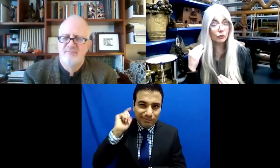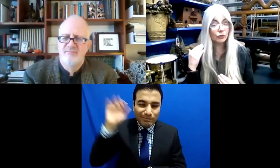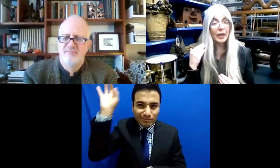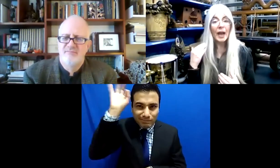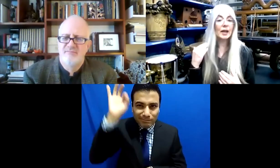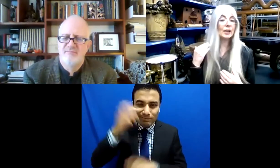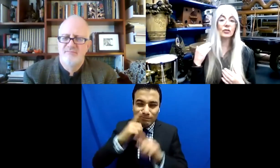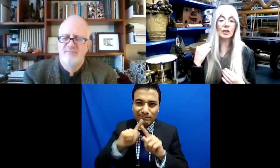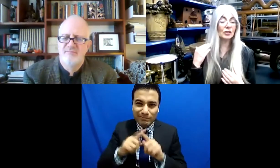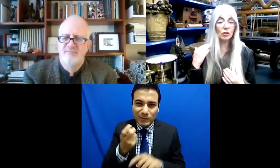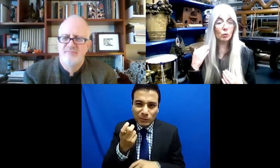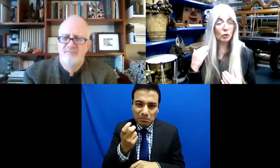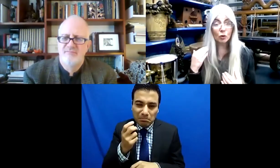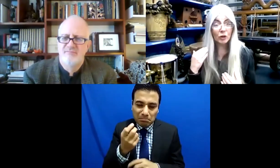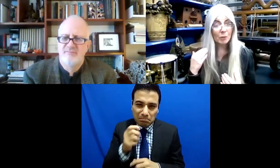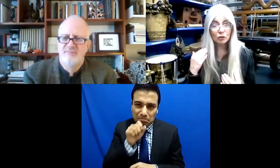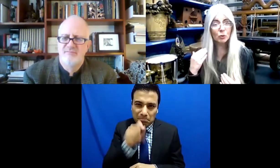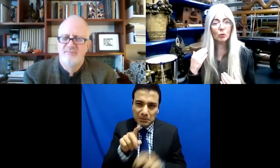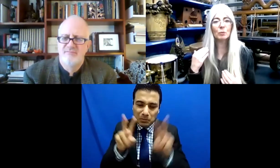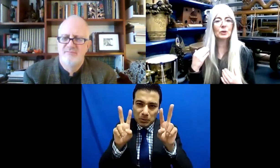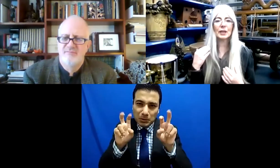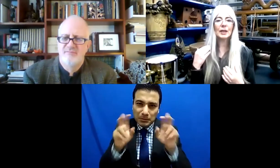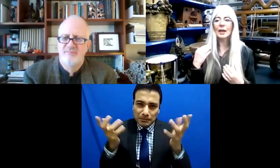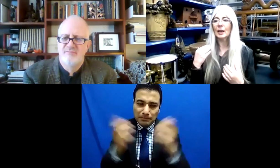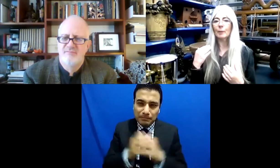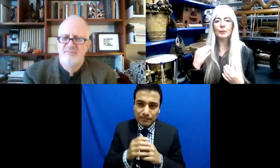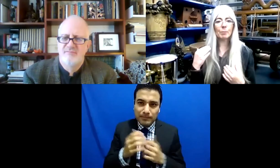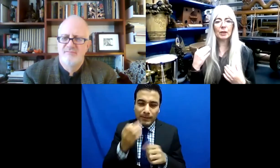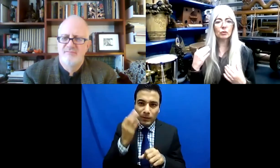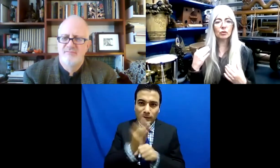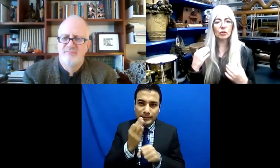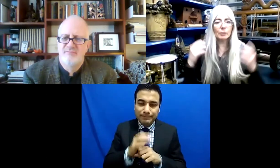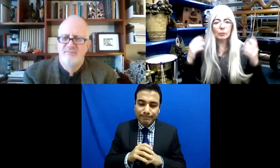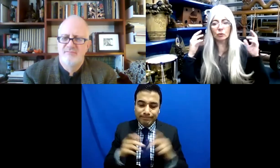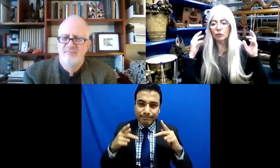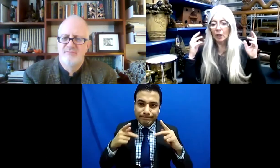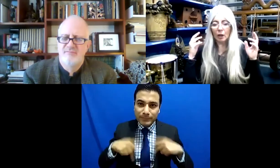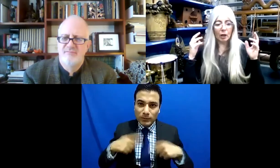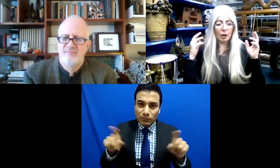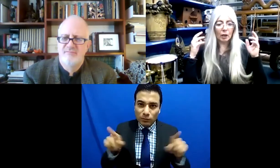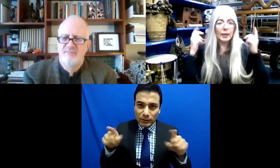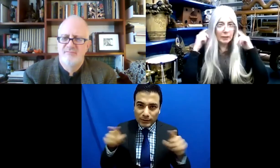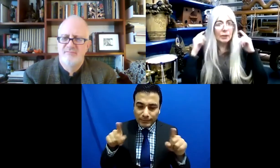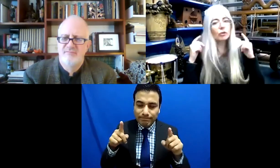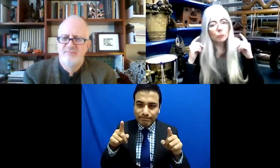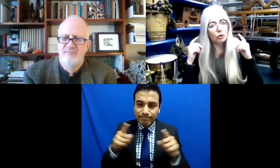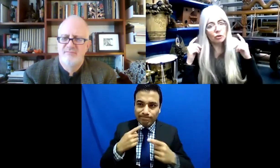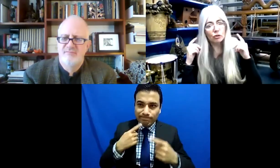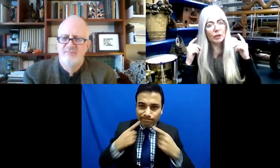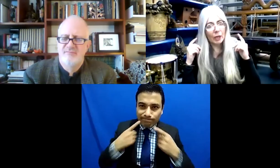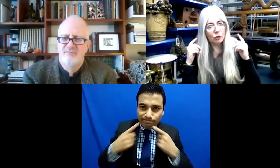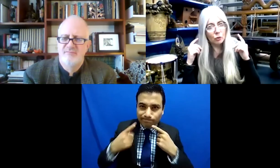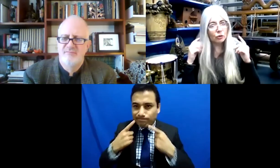discusiones que están teniendo abiertamente los músicos en cuanto a la pérdida del